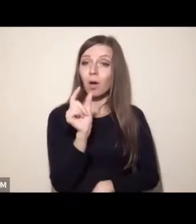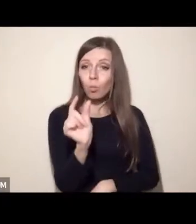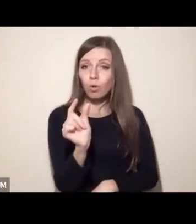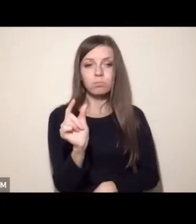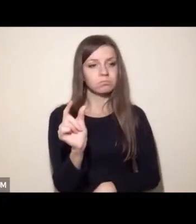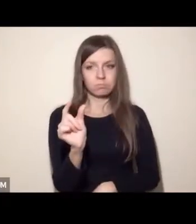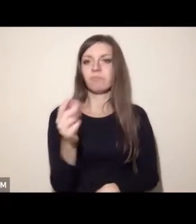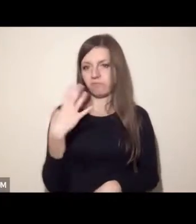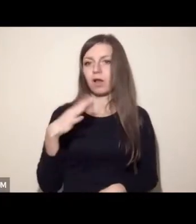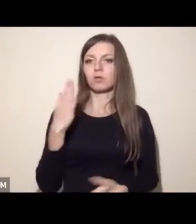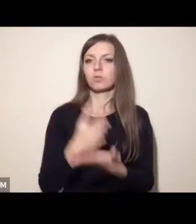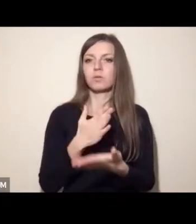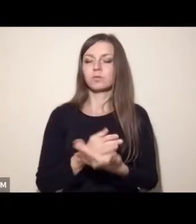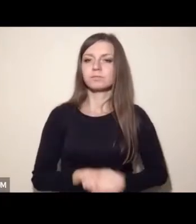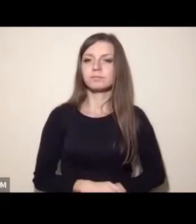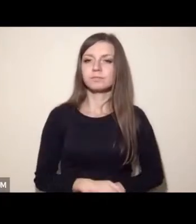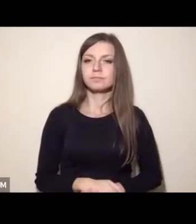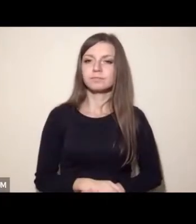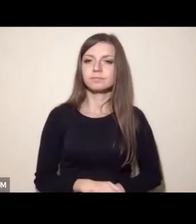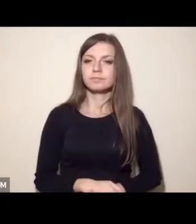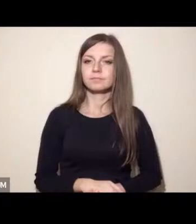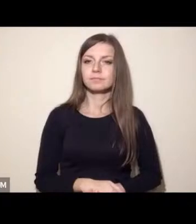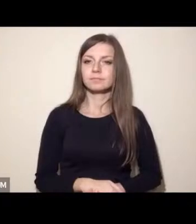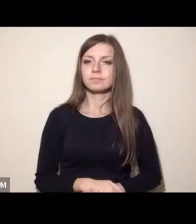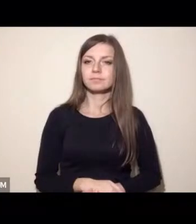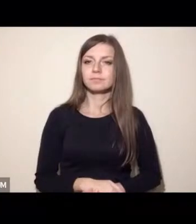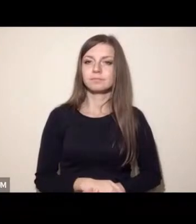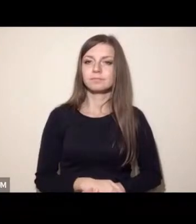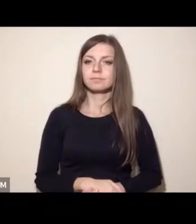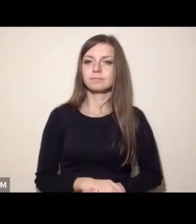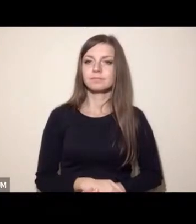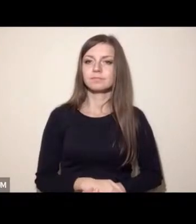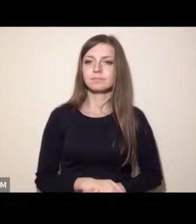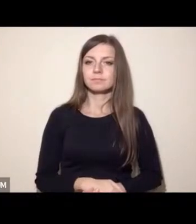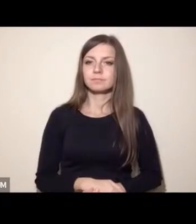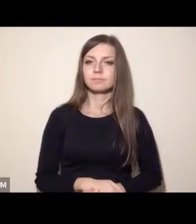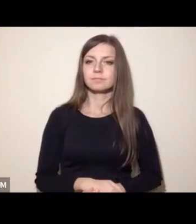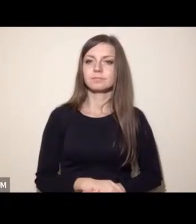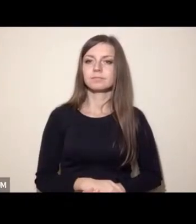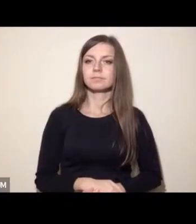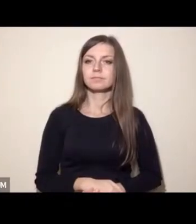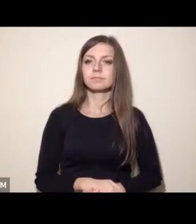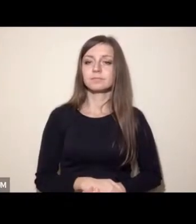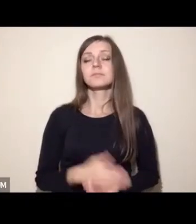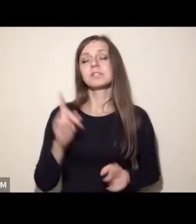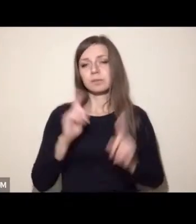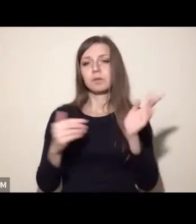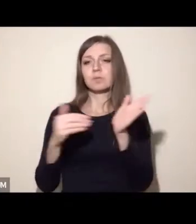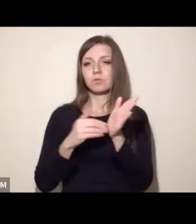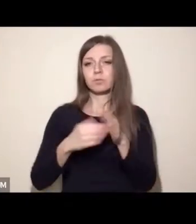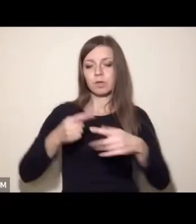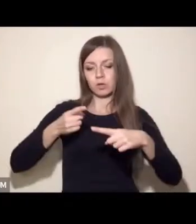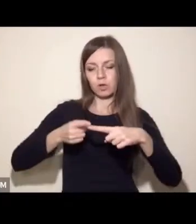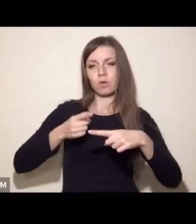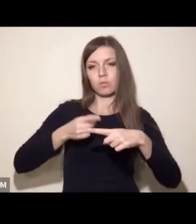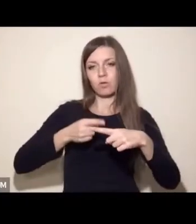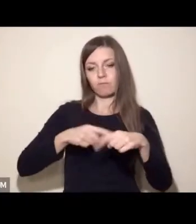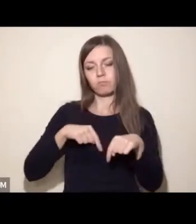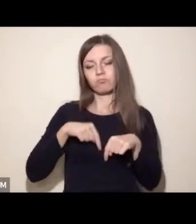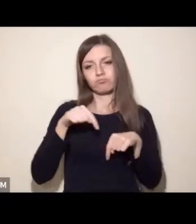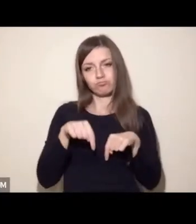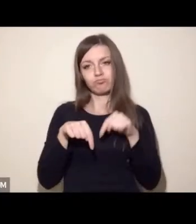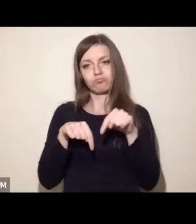Szczególnie tam jest to uzasadnione i usprawiedliwione, wykroczenie jednak mniejszymi krokami, wymuszonymi przez naturę